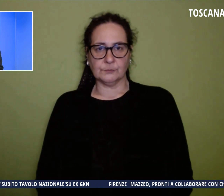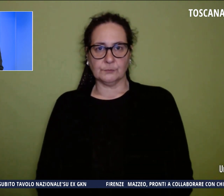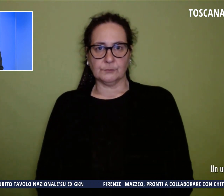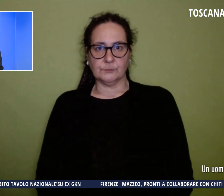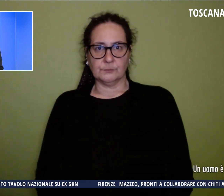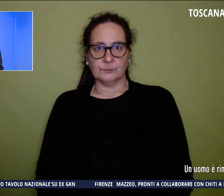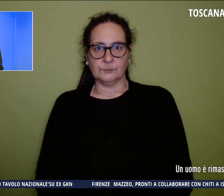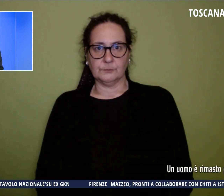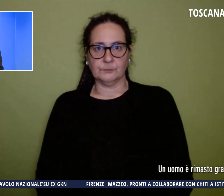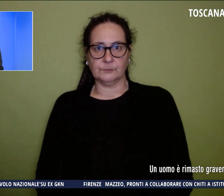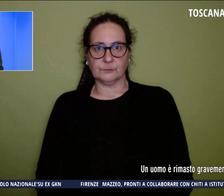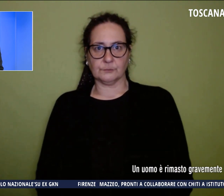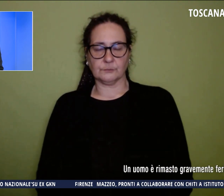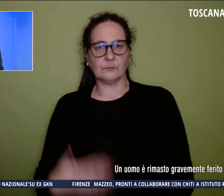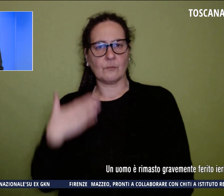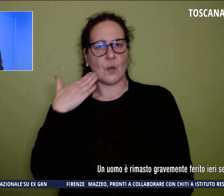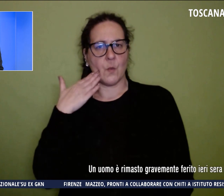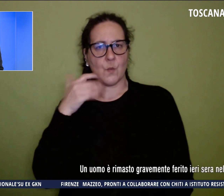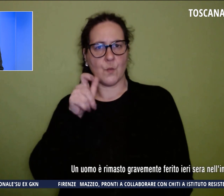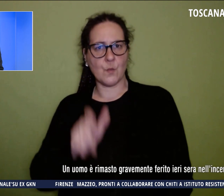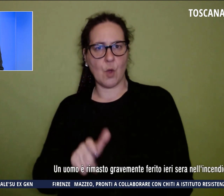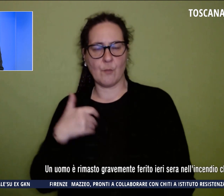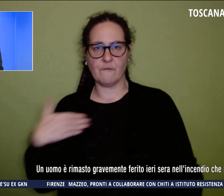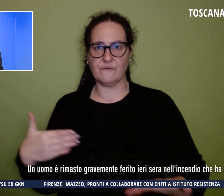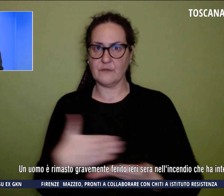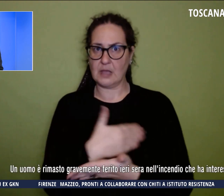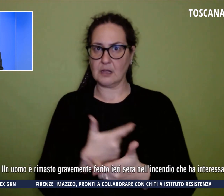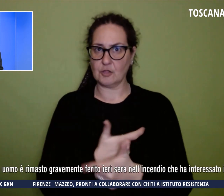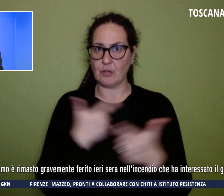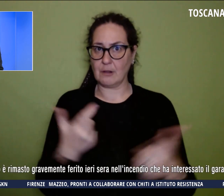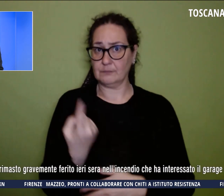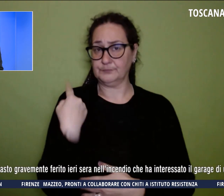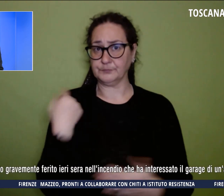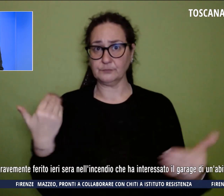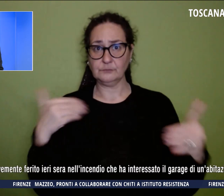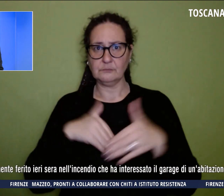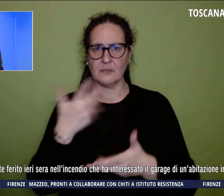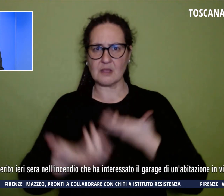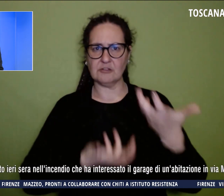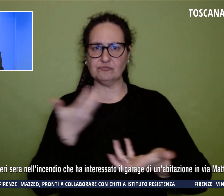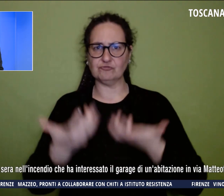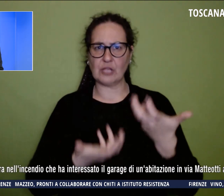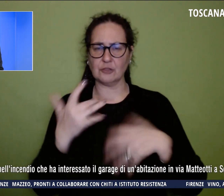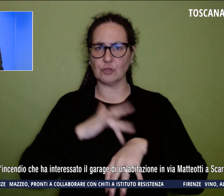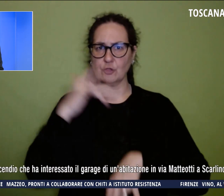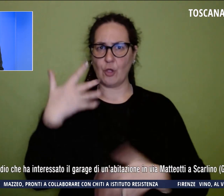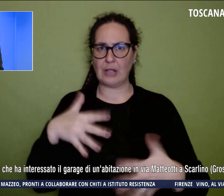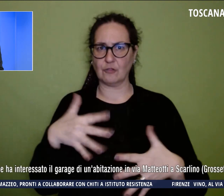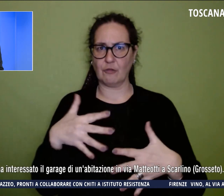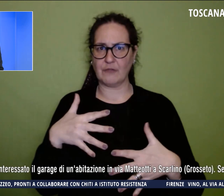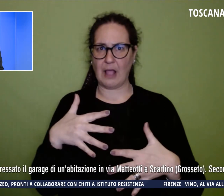Un uomo è rimasto gravemente ferito ieri sera nell'incendio che è interessato il garage di un